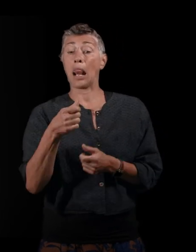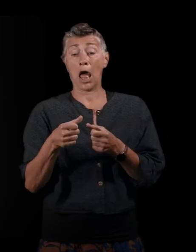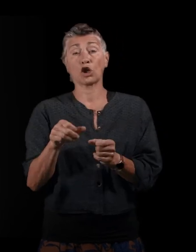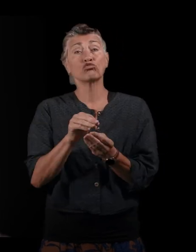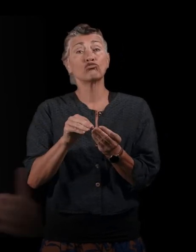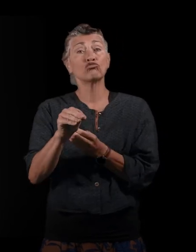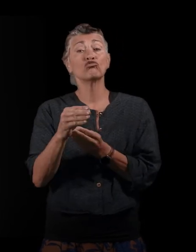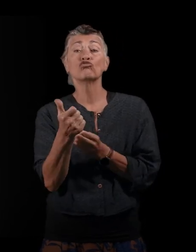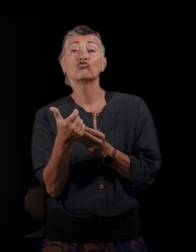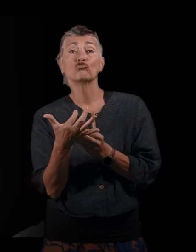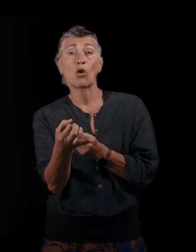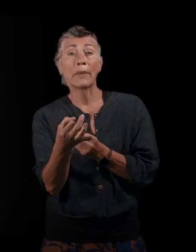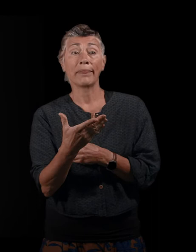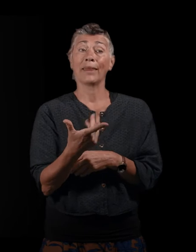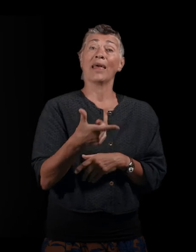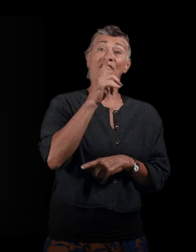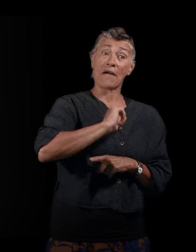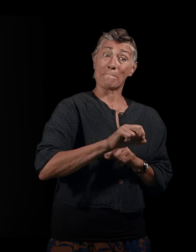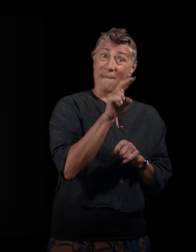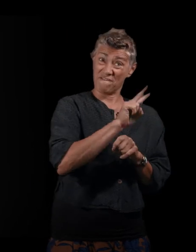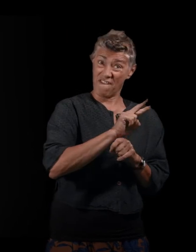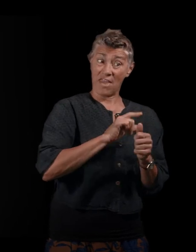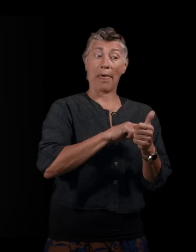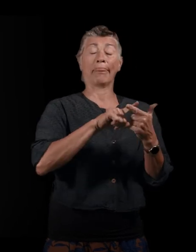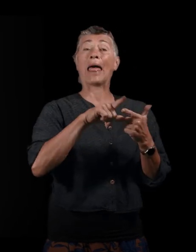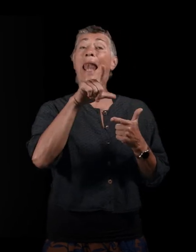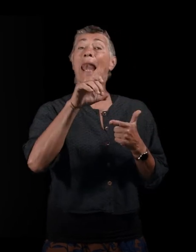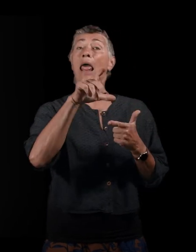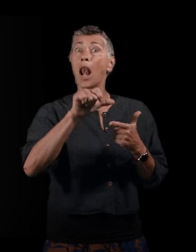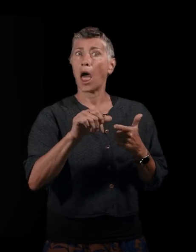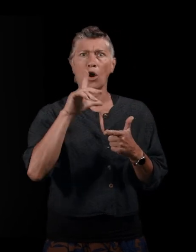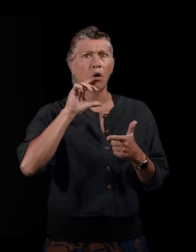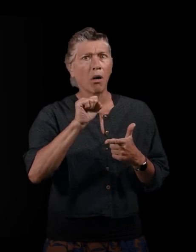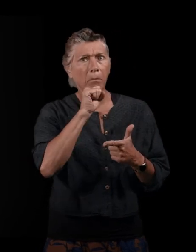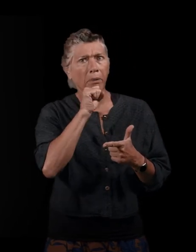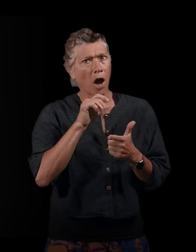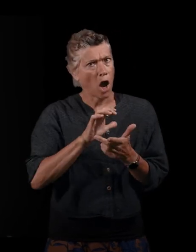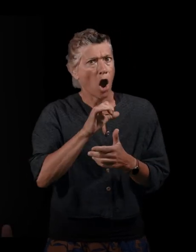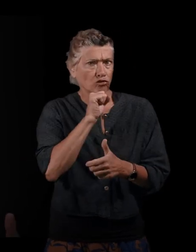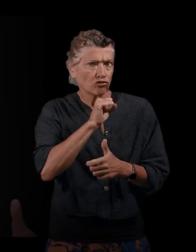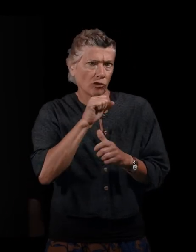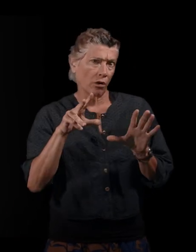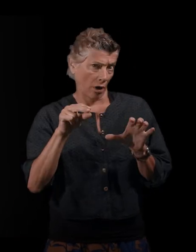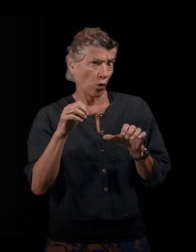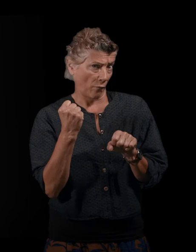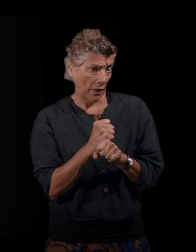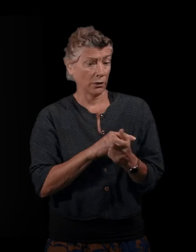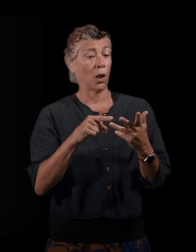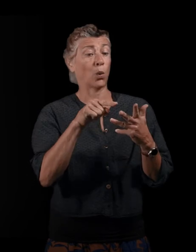Et Viviane, Léla, la grand-mère assez âgée, presque 80 ans, et les deux enfants, mon père